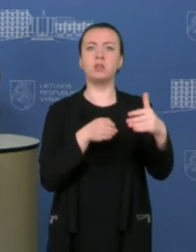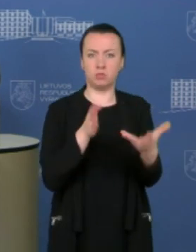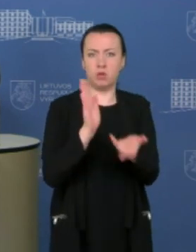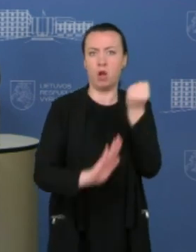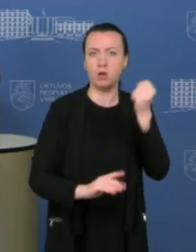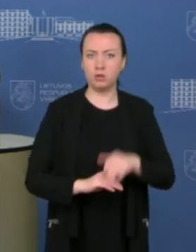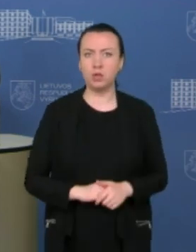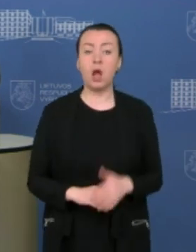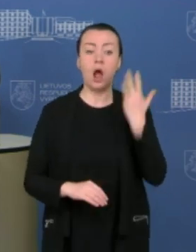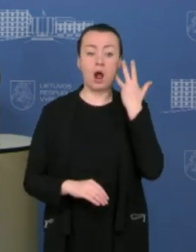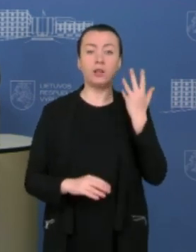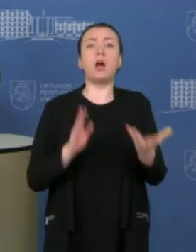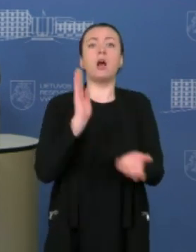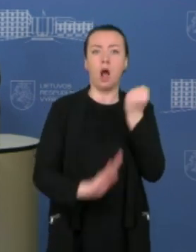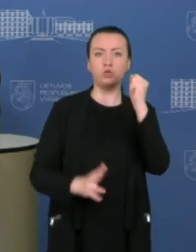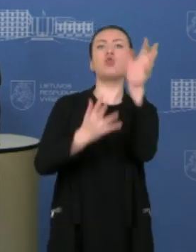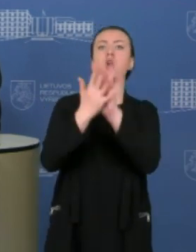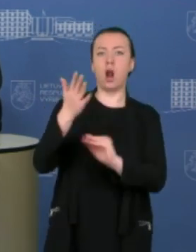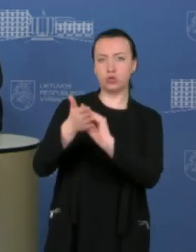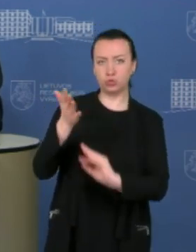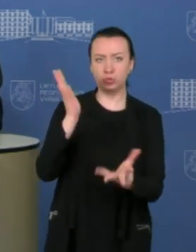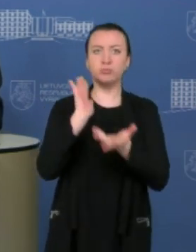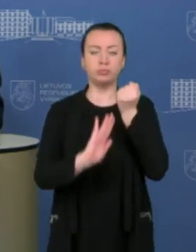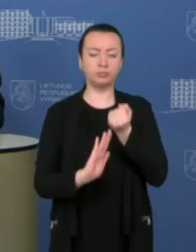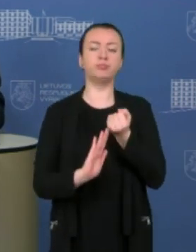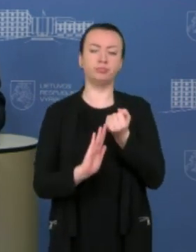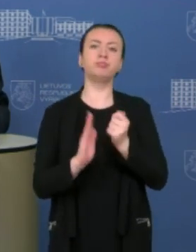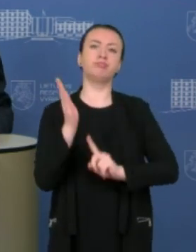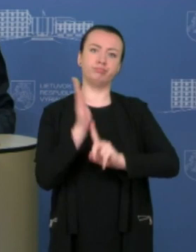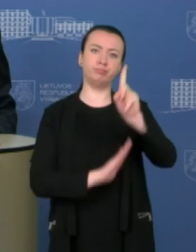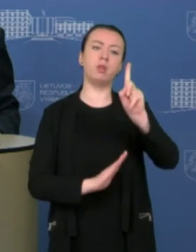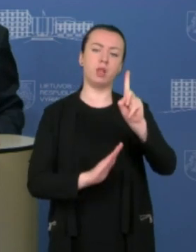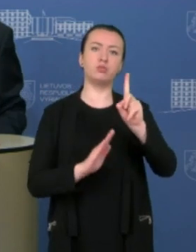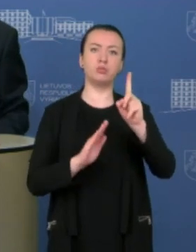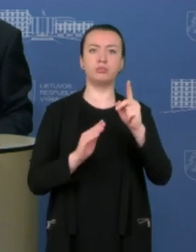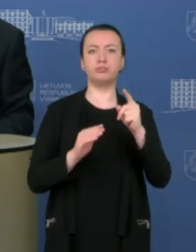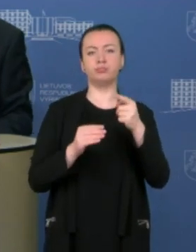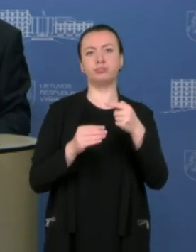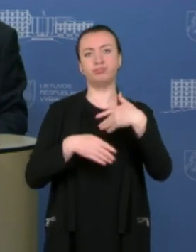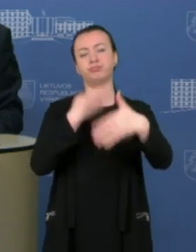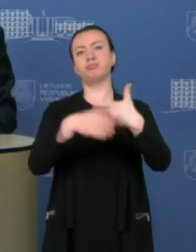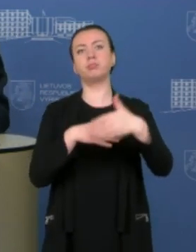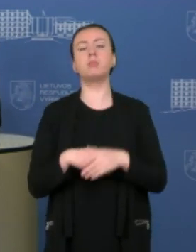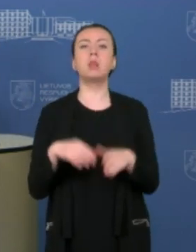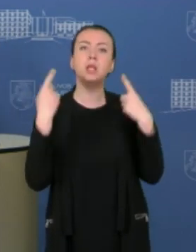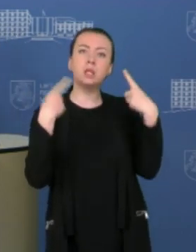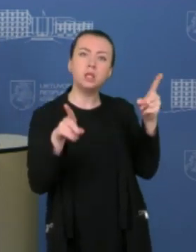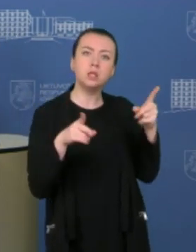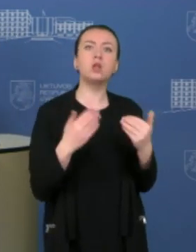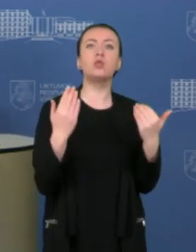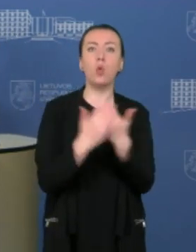Gavęs raštiškus paaiškinimus imsios konkrečių priemonių. Kita žinutė yra